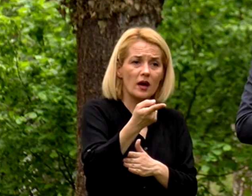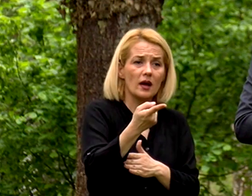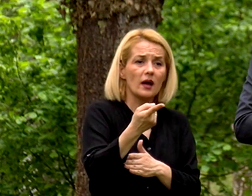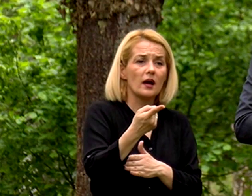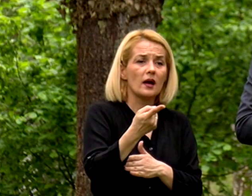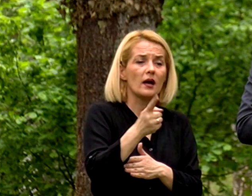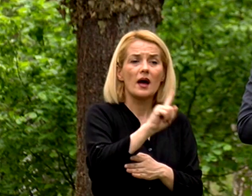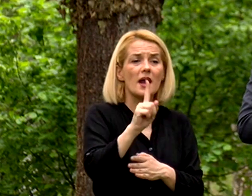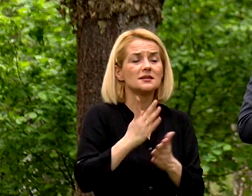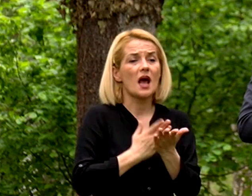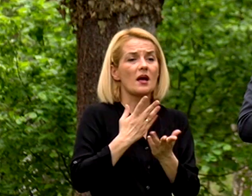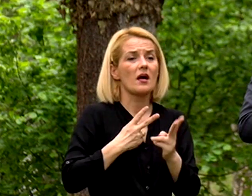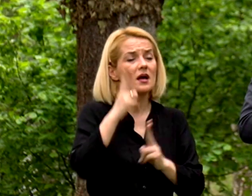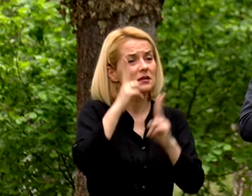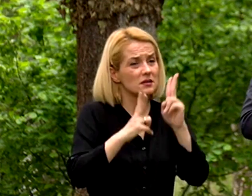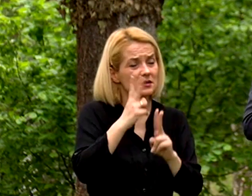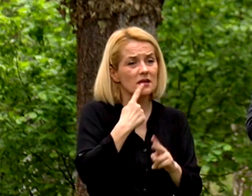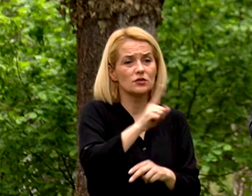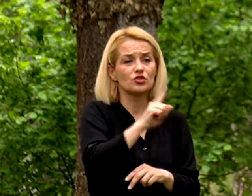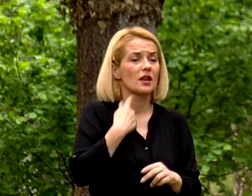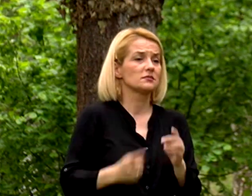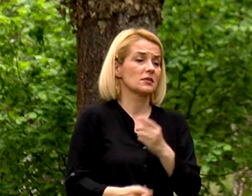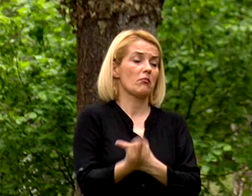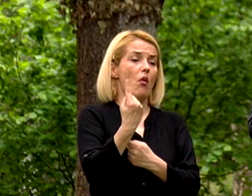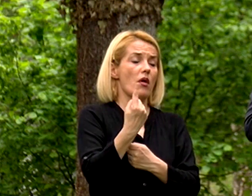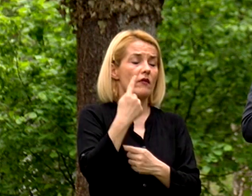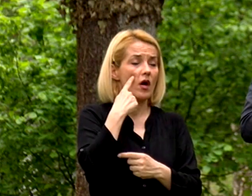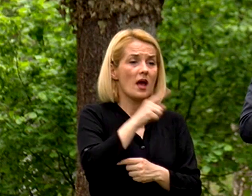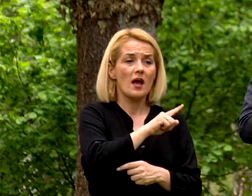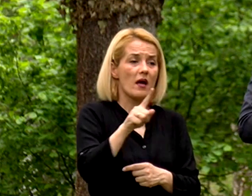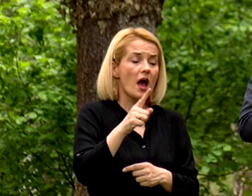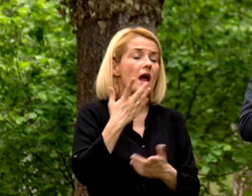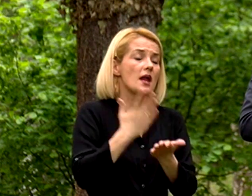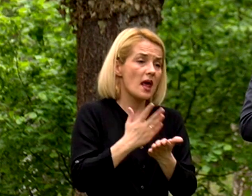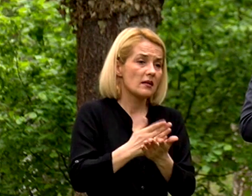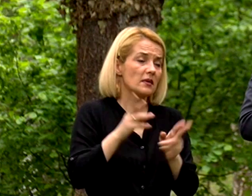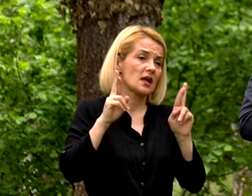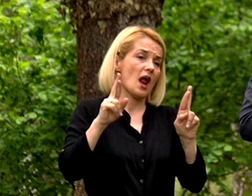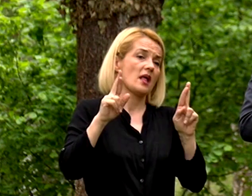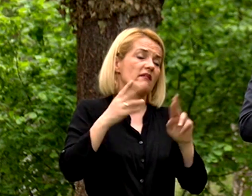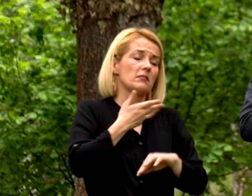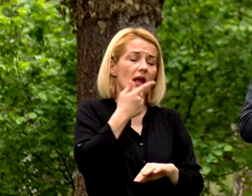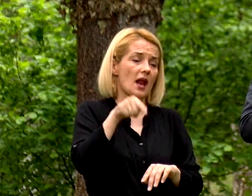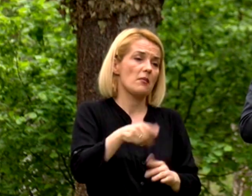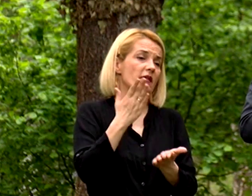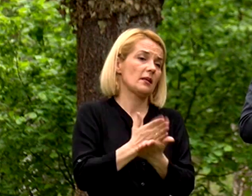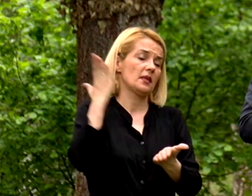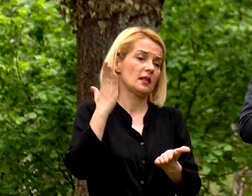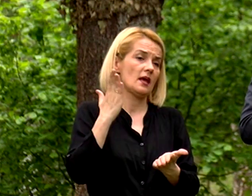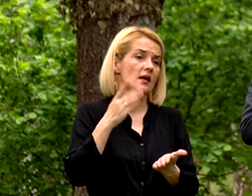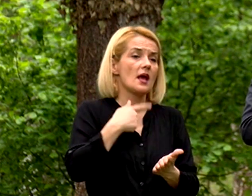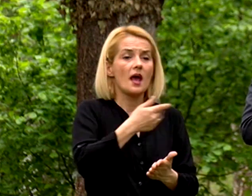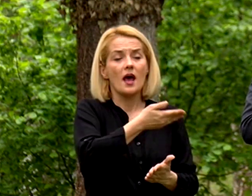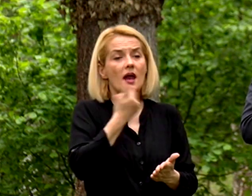да разговарам за нешто што не сакам да се случи. Апсолутно се надевам дека тоа нема да се случи, односно дека